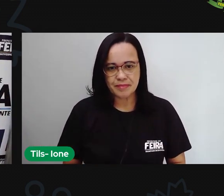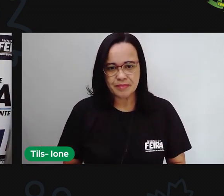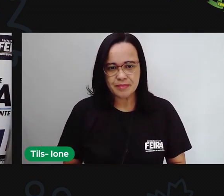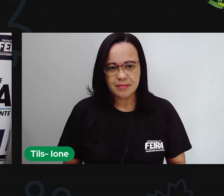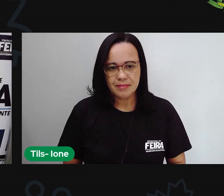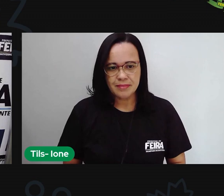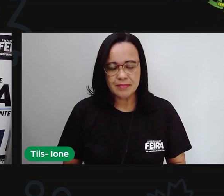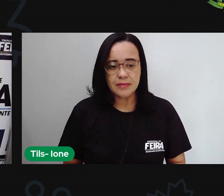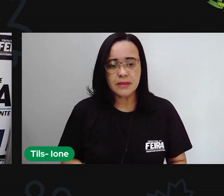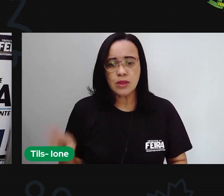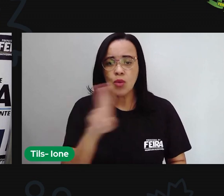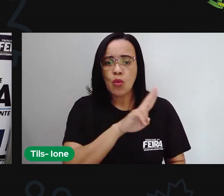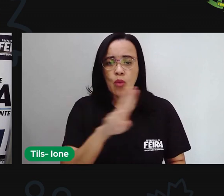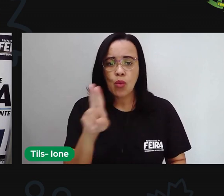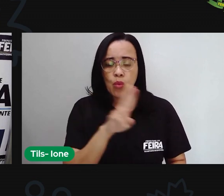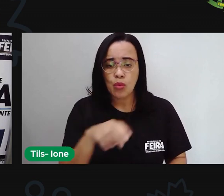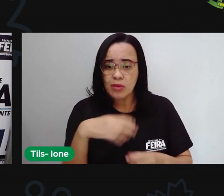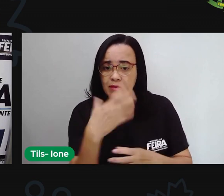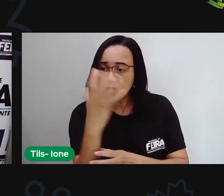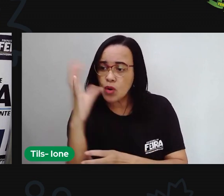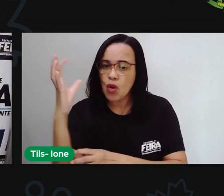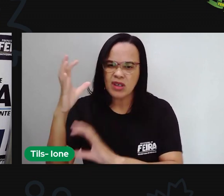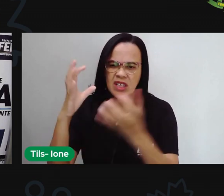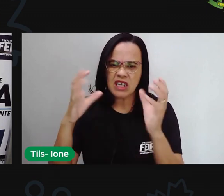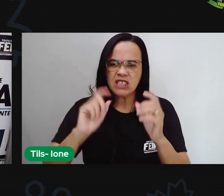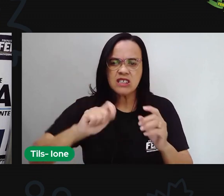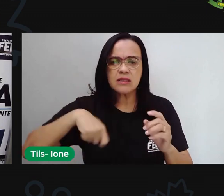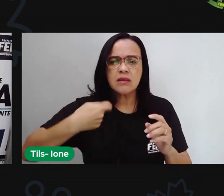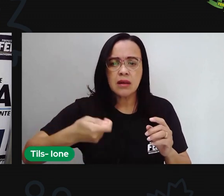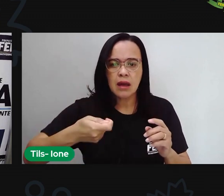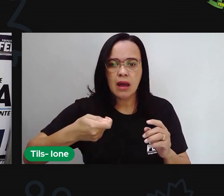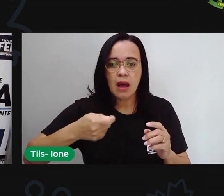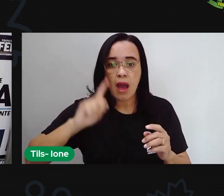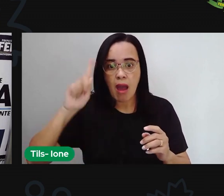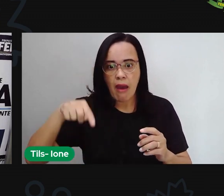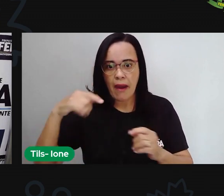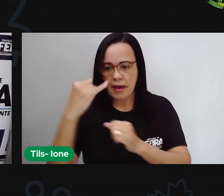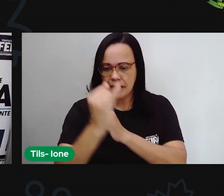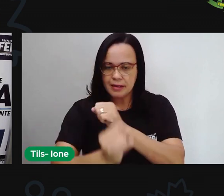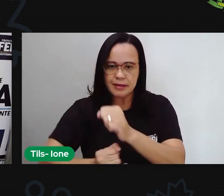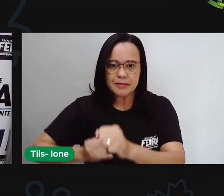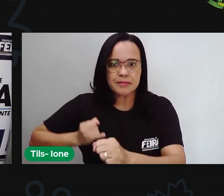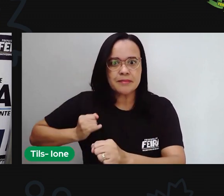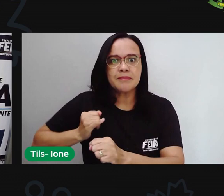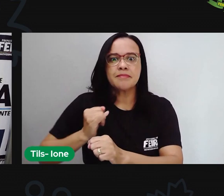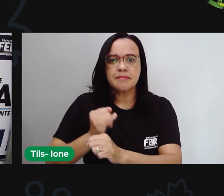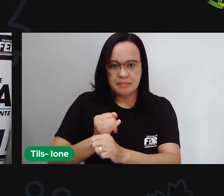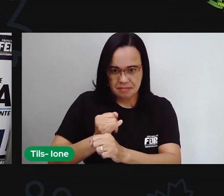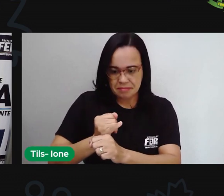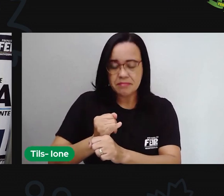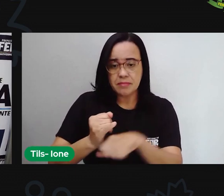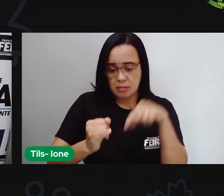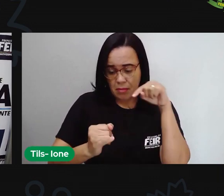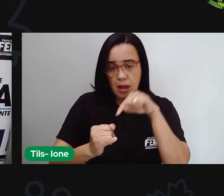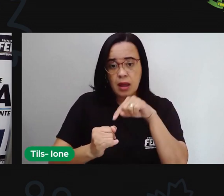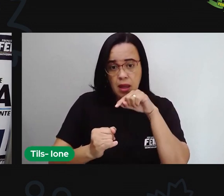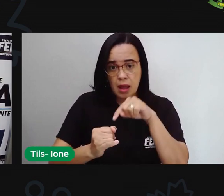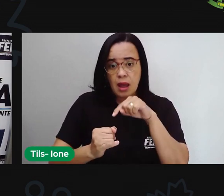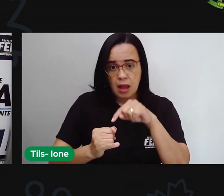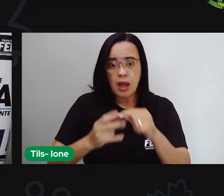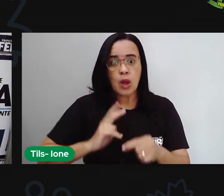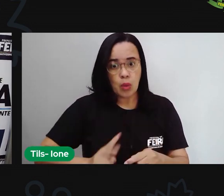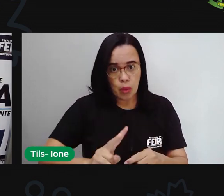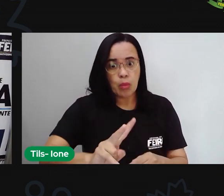O nome dessa floresta é Internet e ela continua lá no mesmo